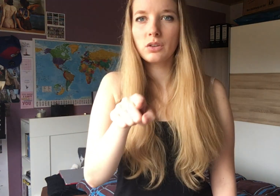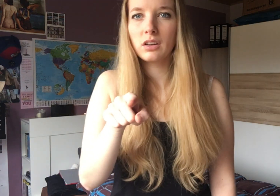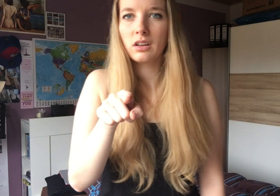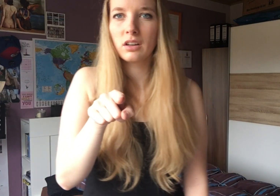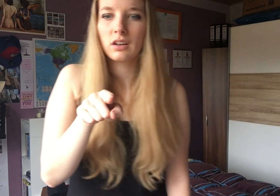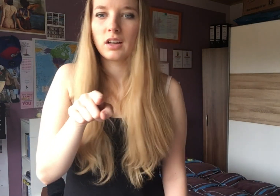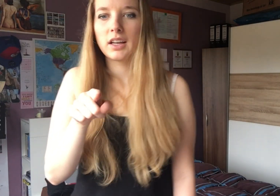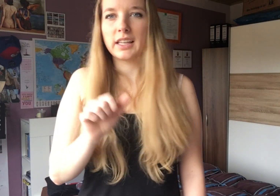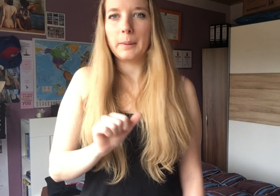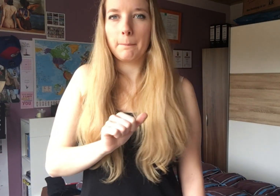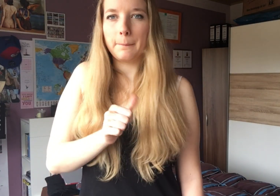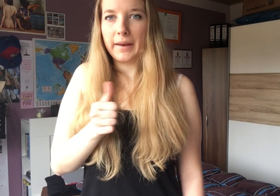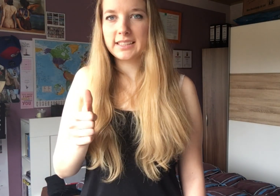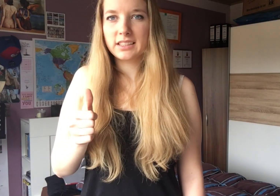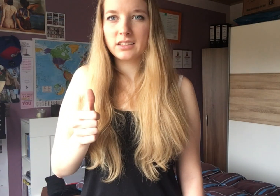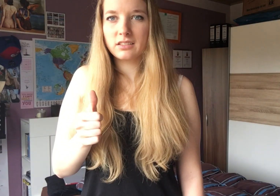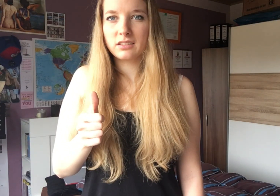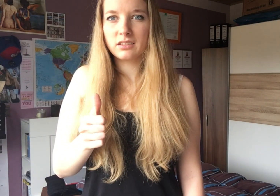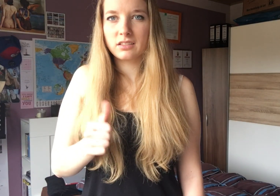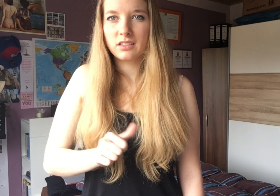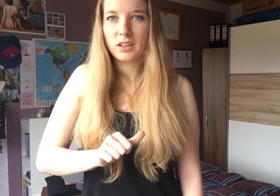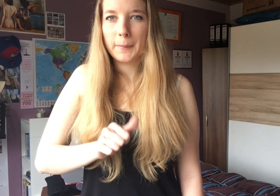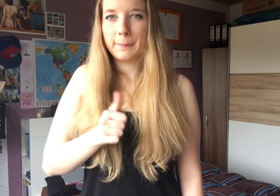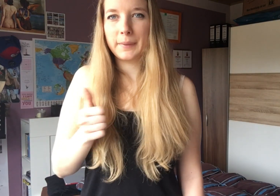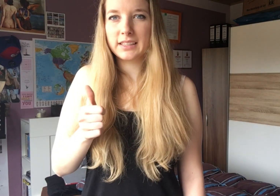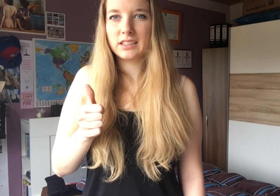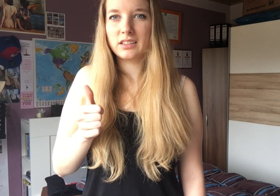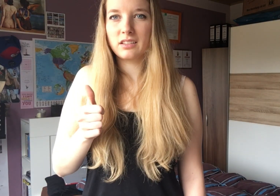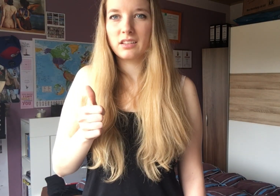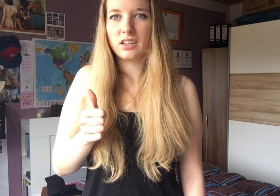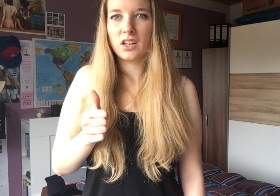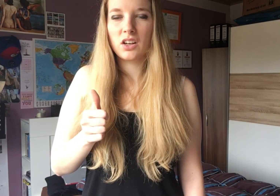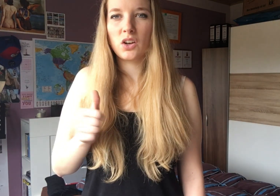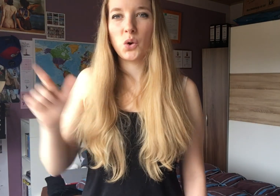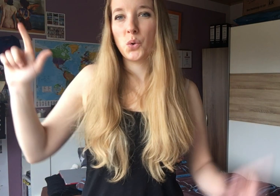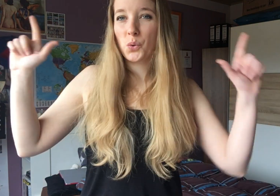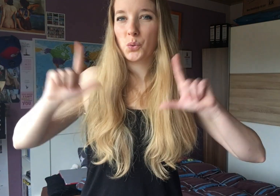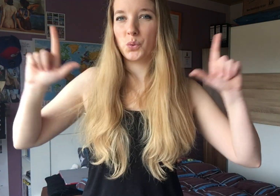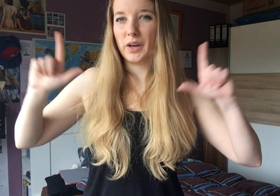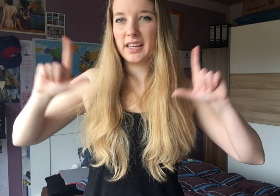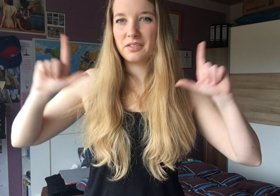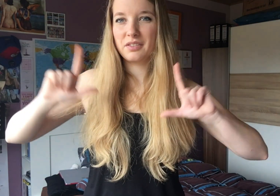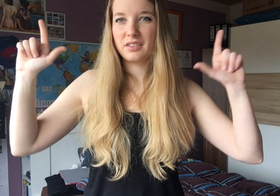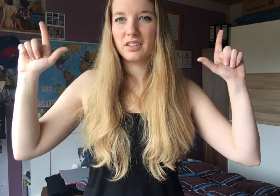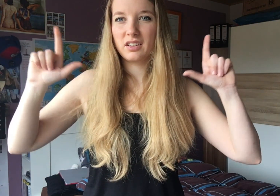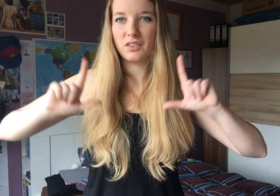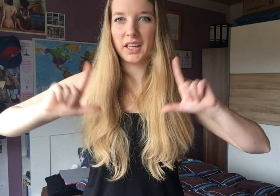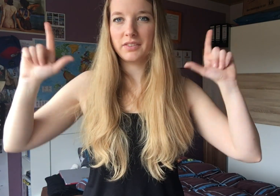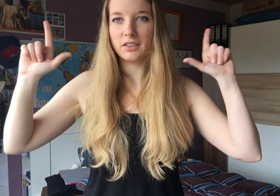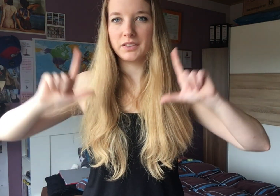den besten, besten Welf, also wie